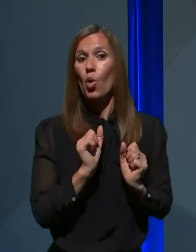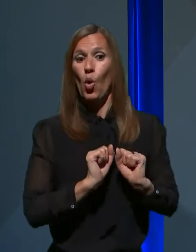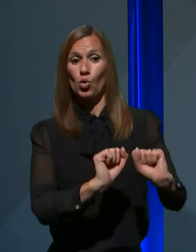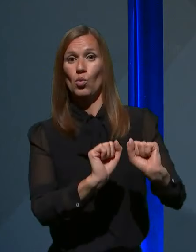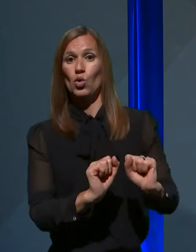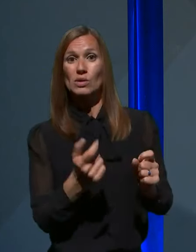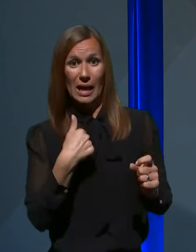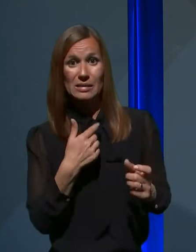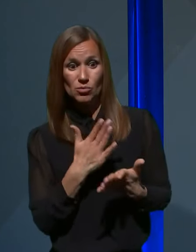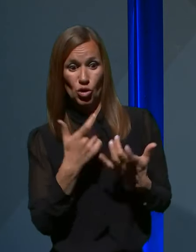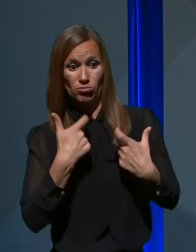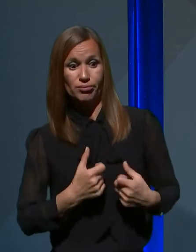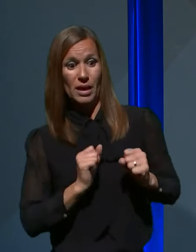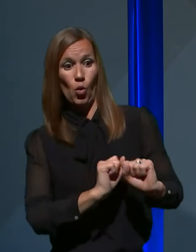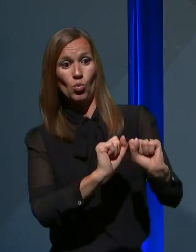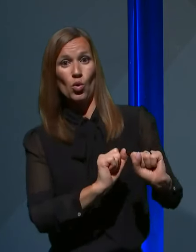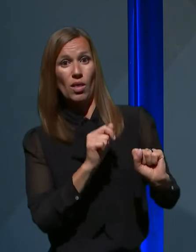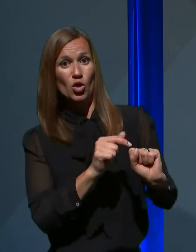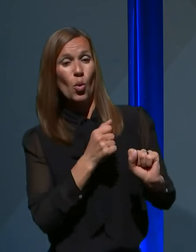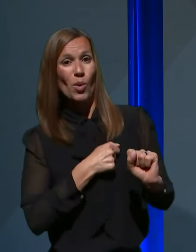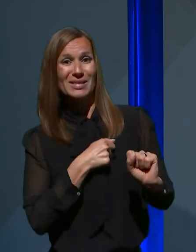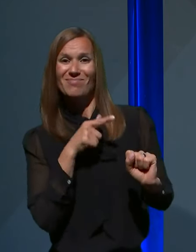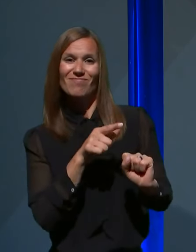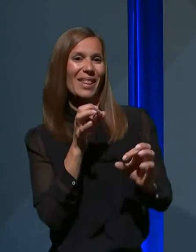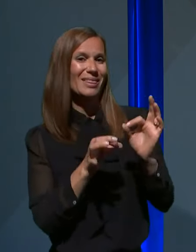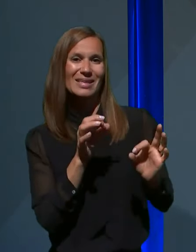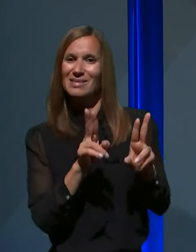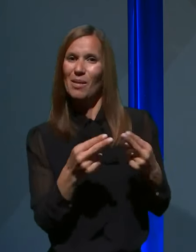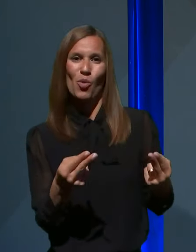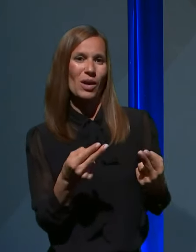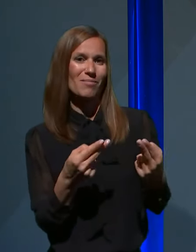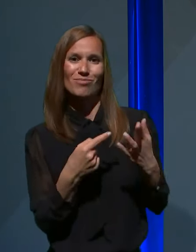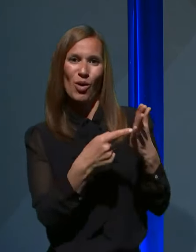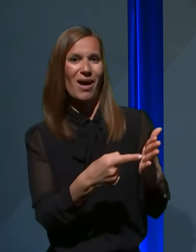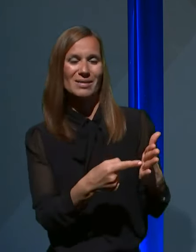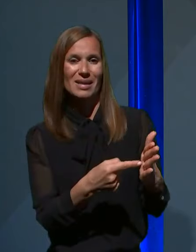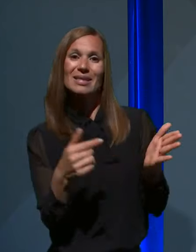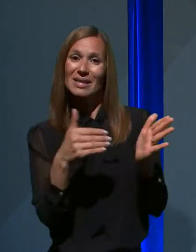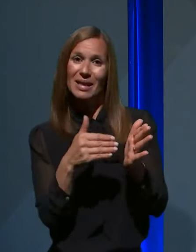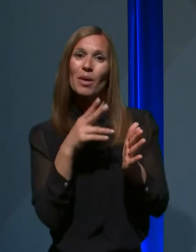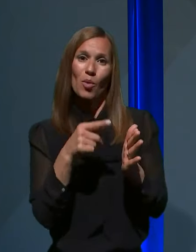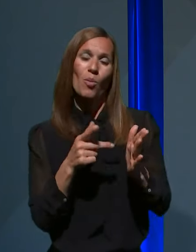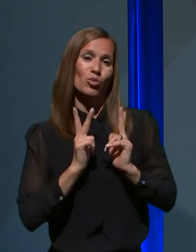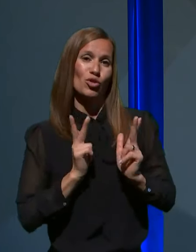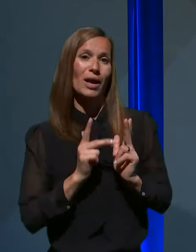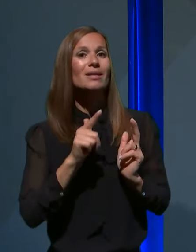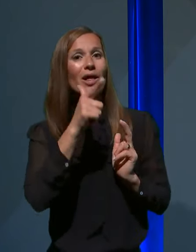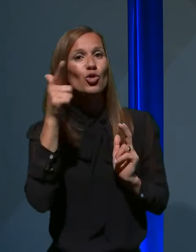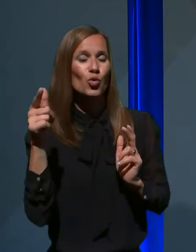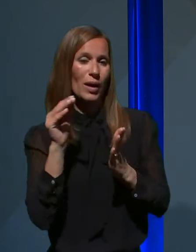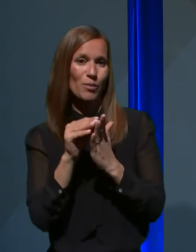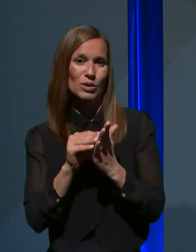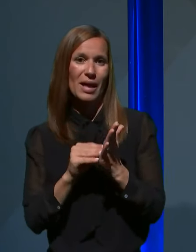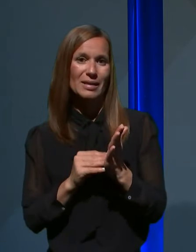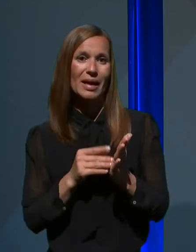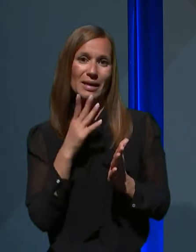mi imuni na to bolezen, tega ta test ne more povedati. In v bistvu bo treba počakati na druge podatke, ki bodo